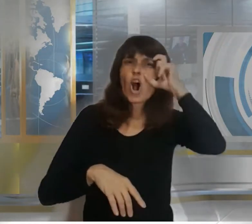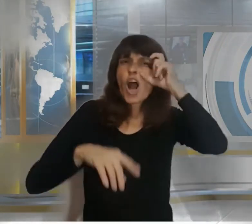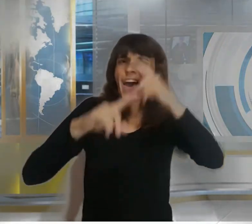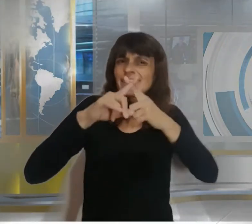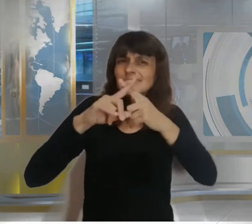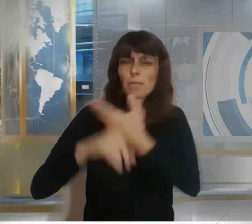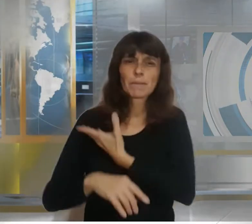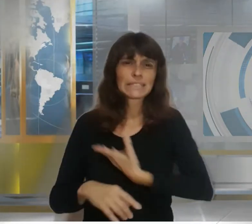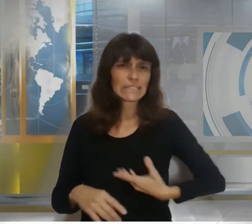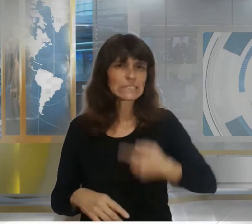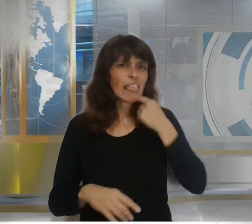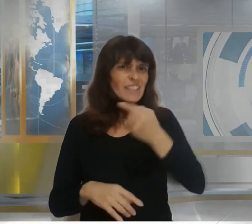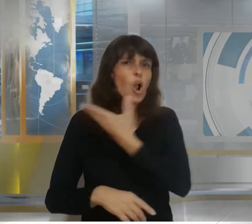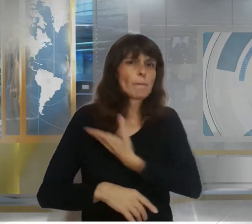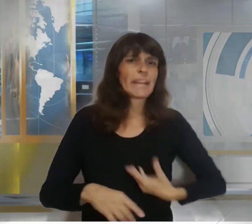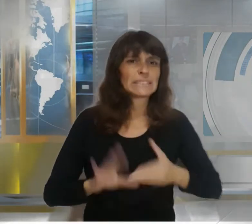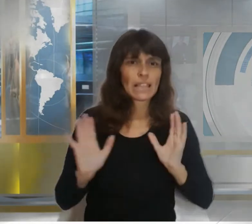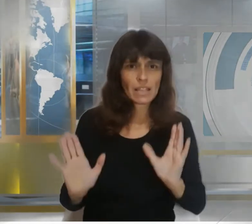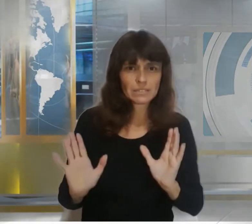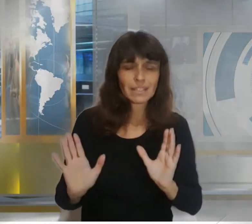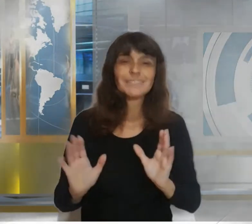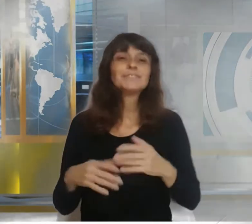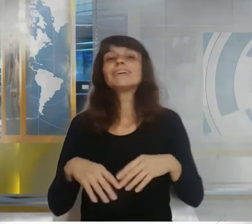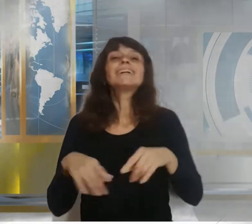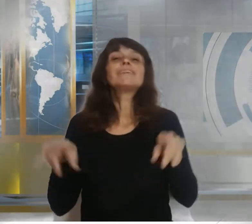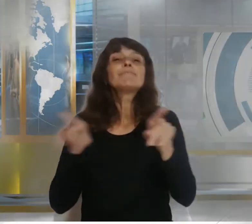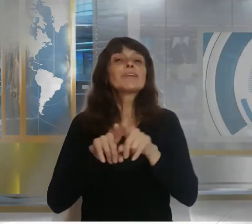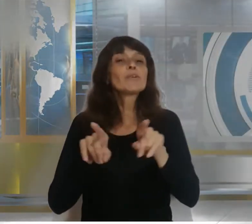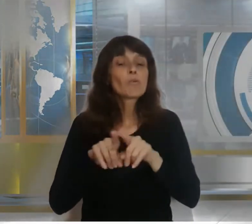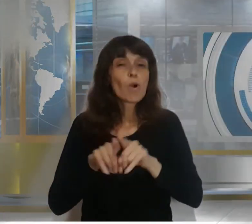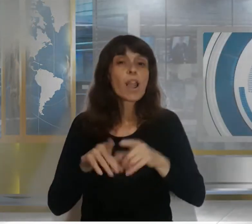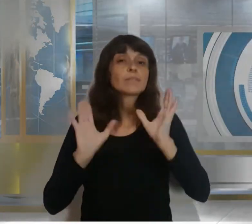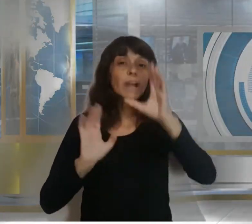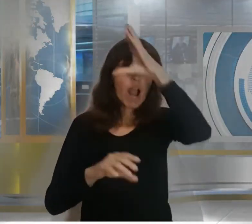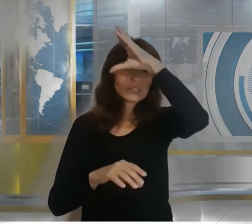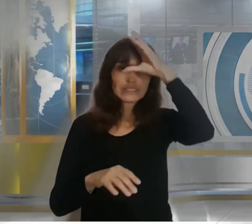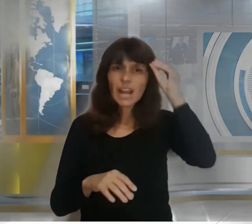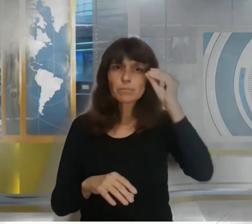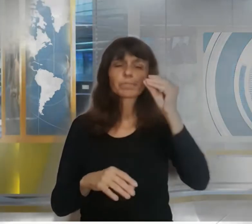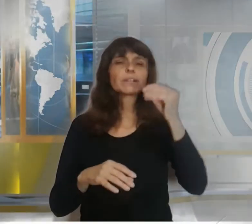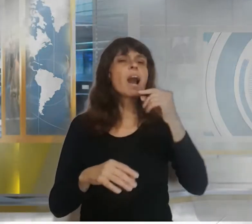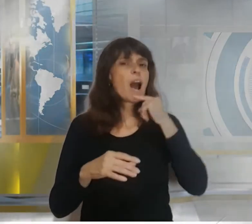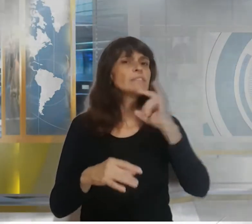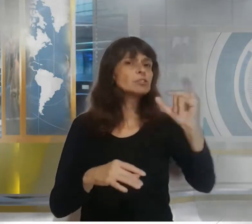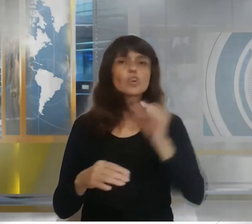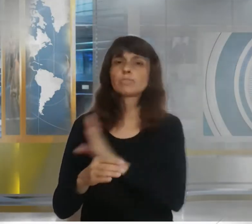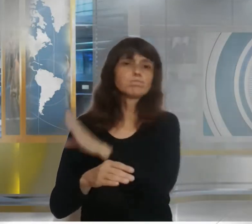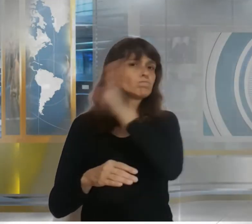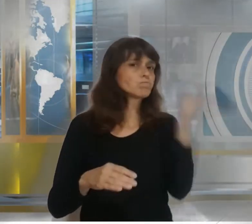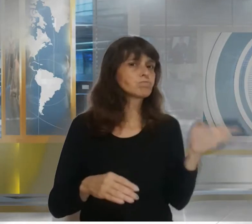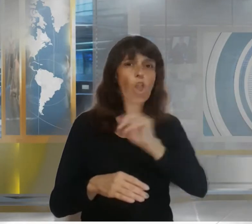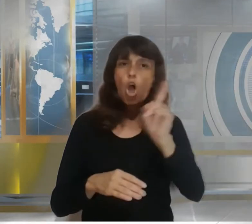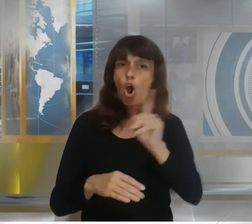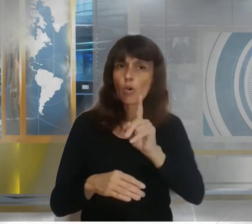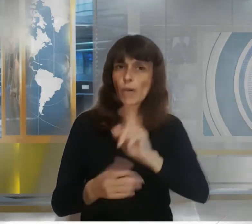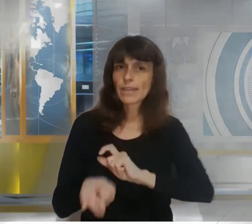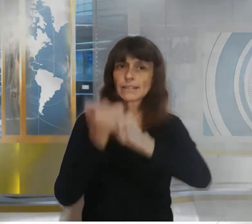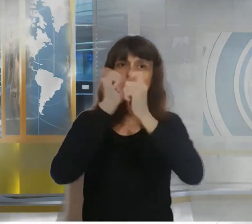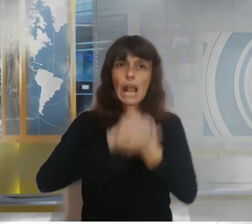debido a que Trump anunció que no asistiría al traspaso y nunca felicitó a su rival demócrata